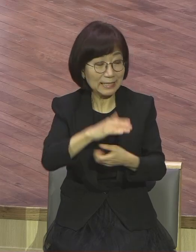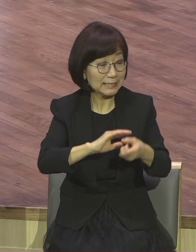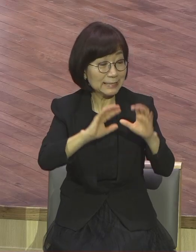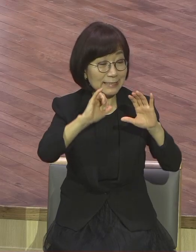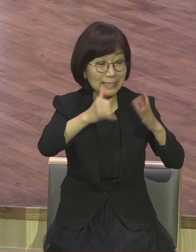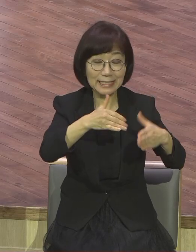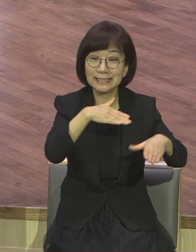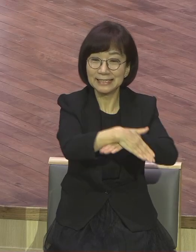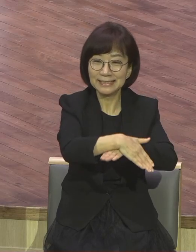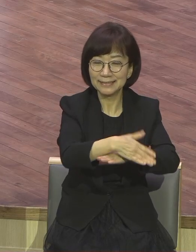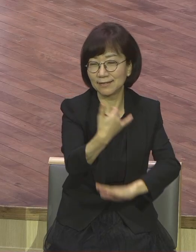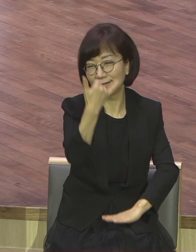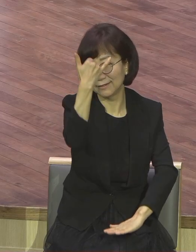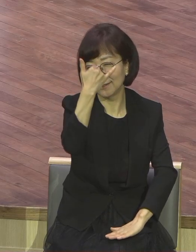윤리도덕으로 가득 찼습니다.